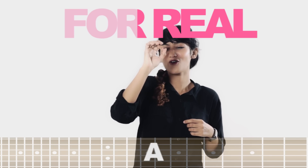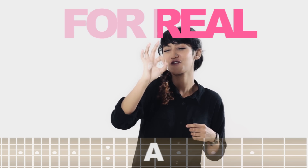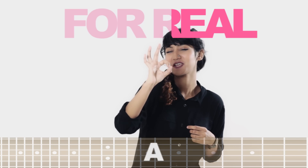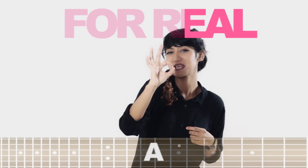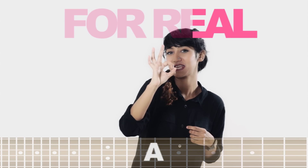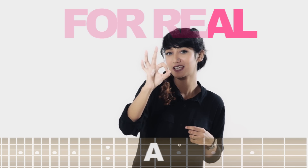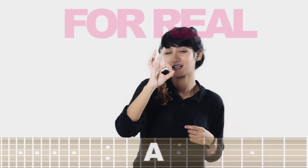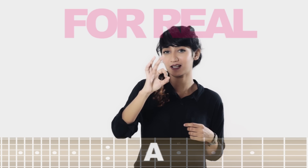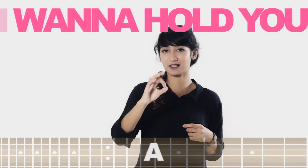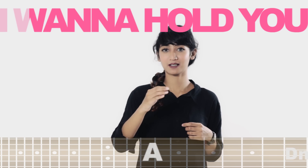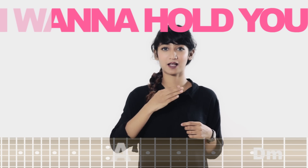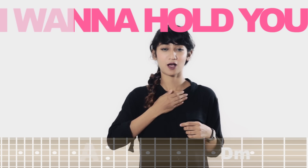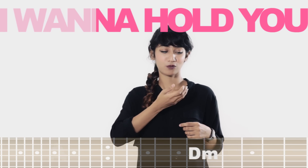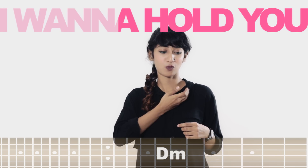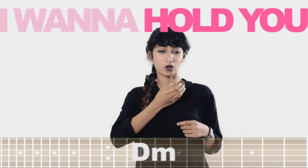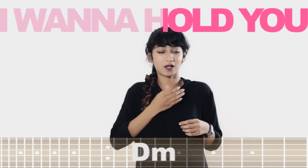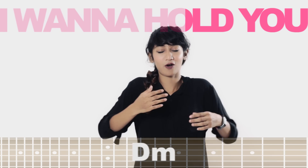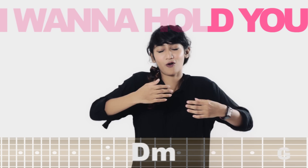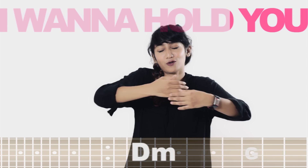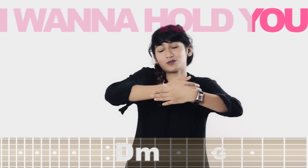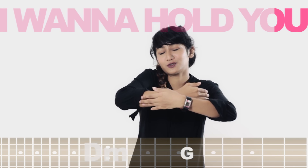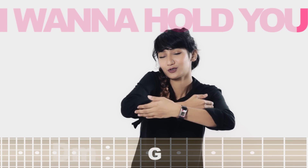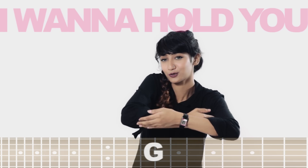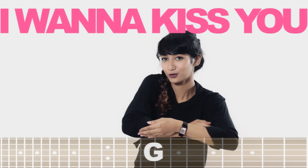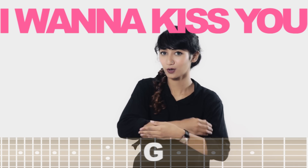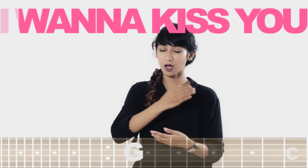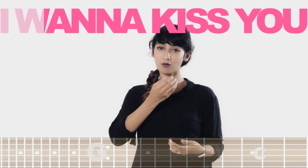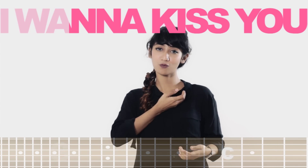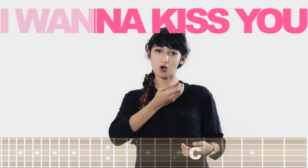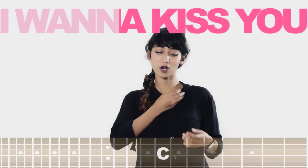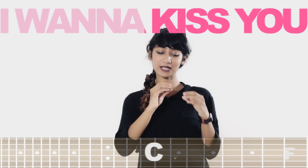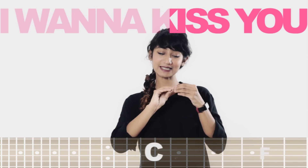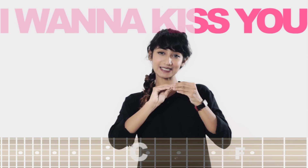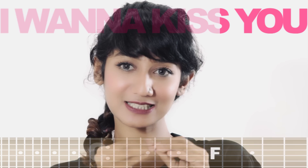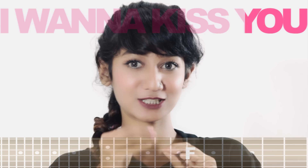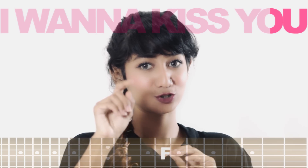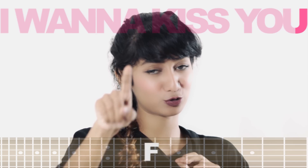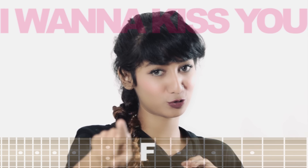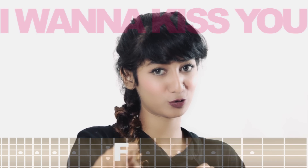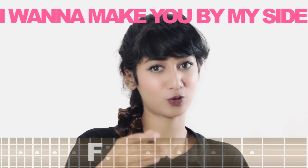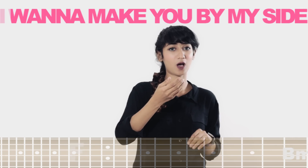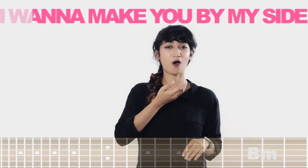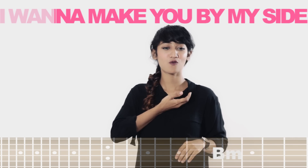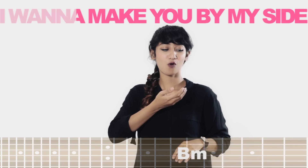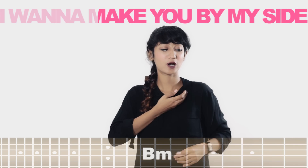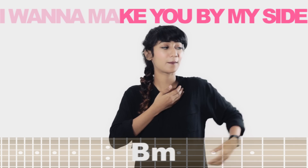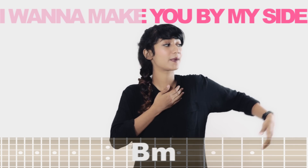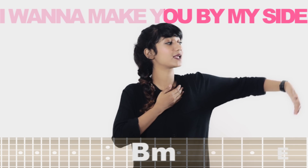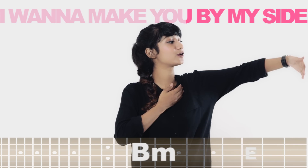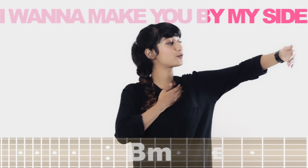real I wanna hold you, I wanna kiss you I wanna make you